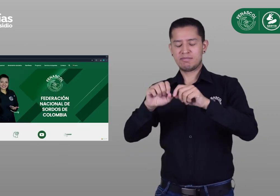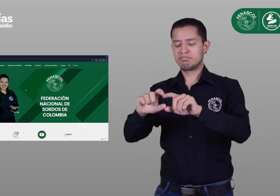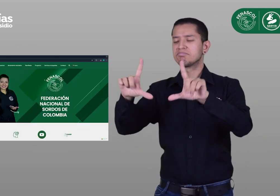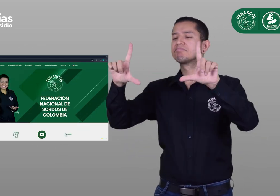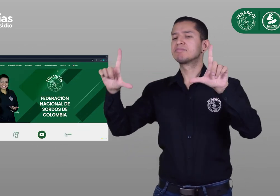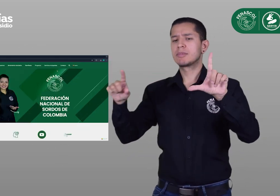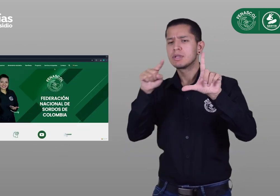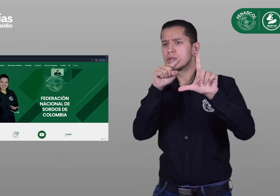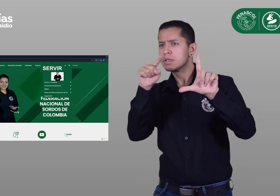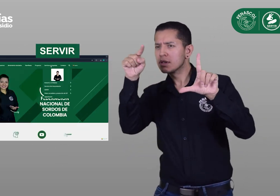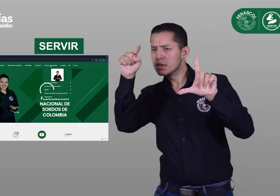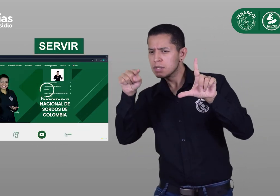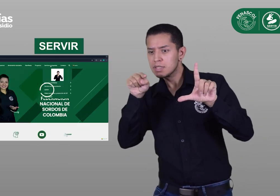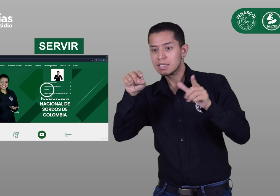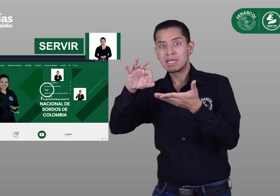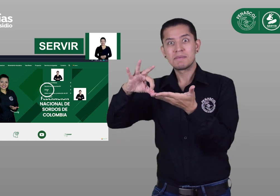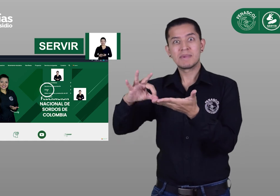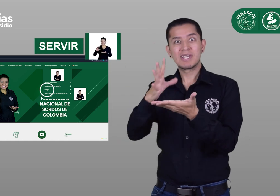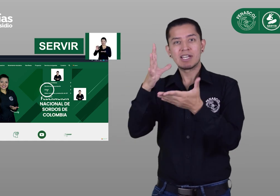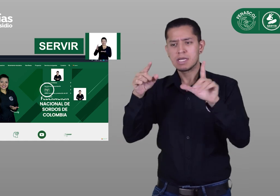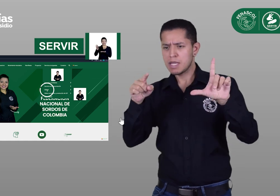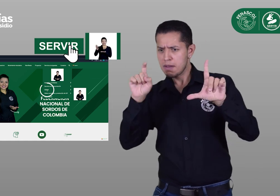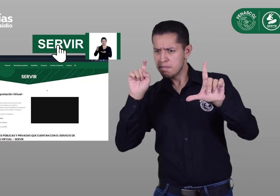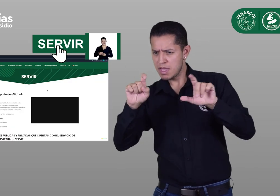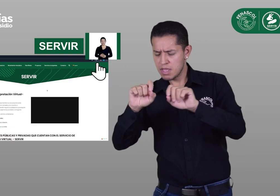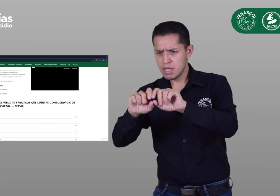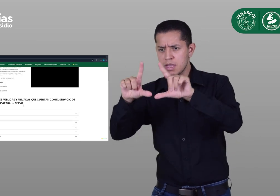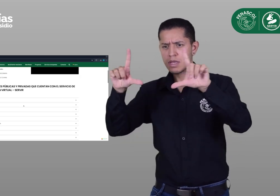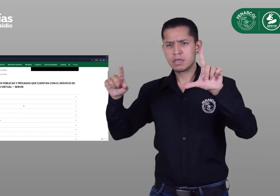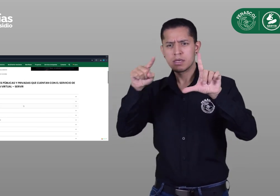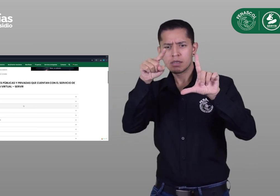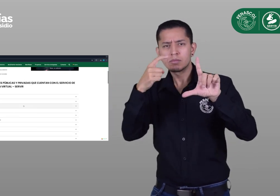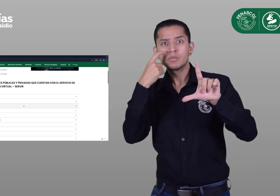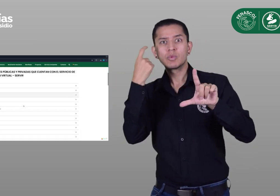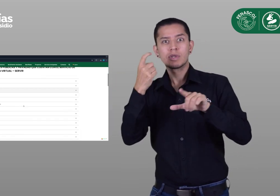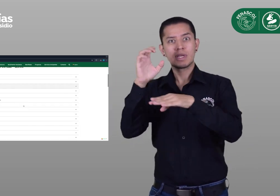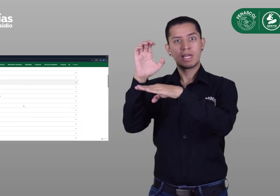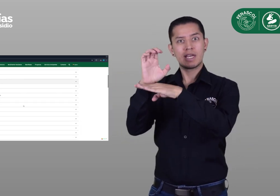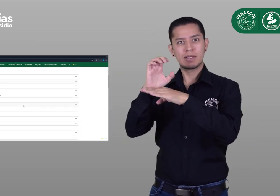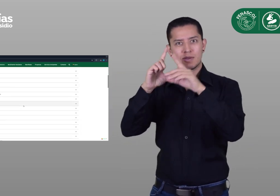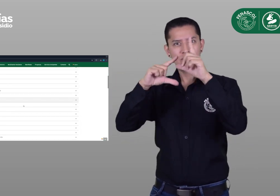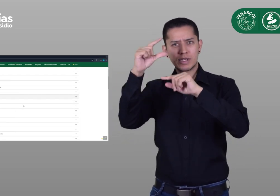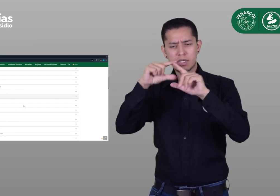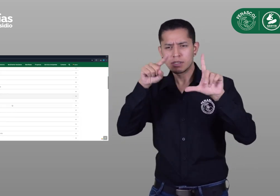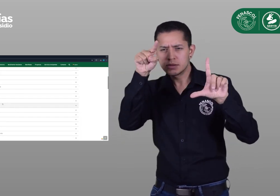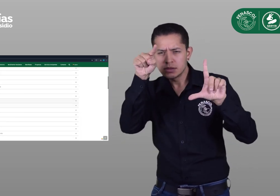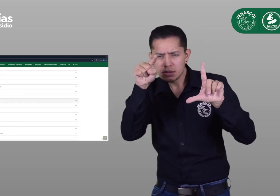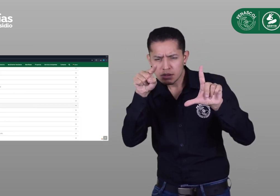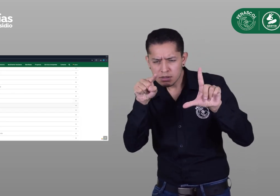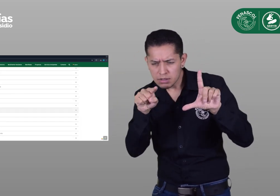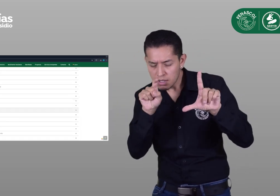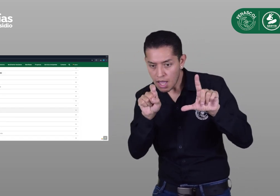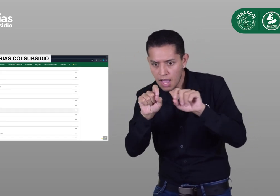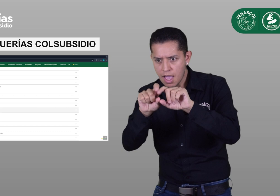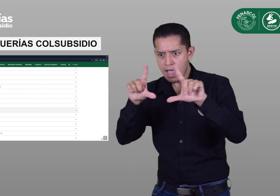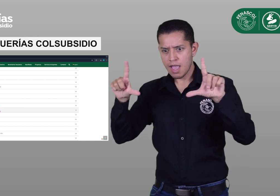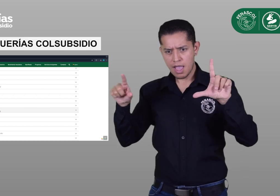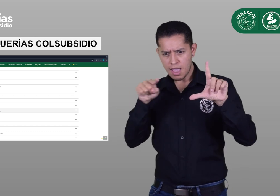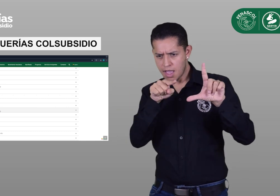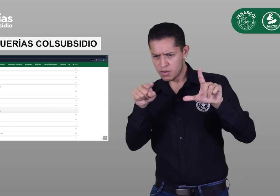Pueden ingresar a la página web de FENASCOR, dar clic en Servir, Buscar droguerías con subsidio, y allí verán la